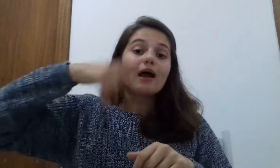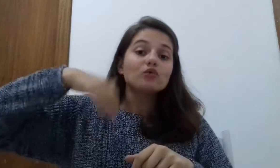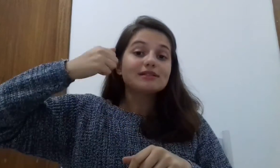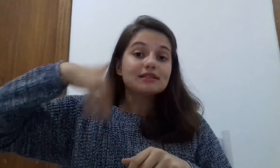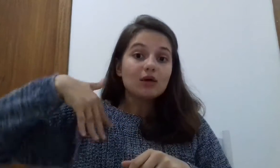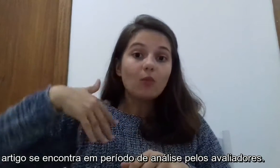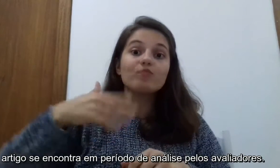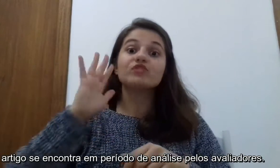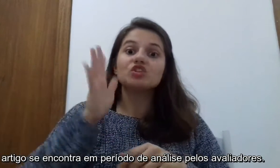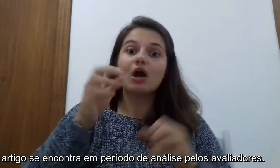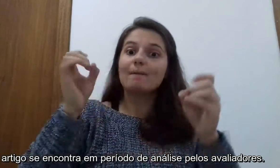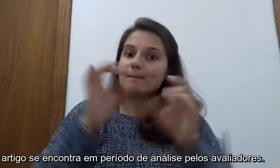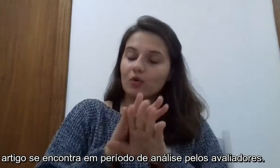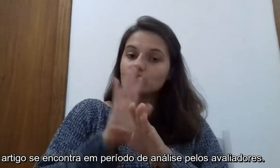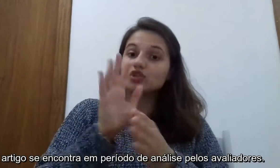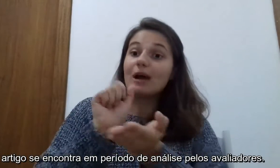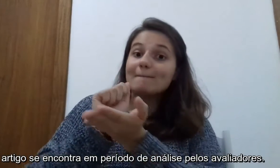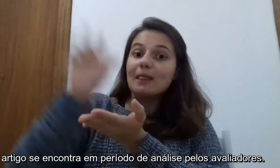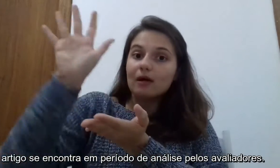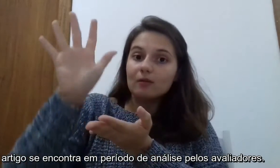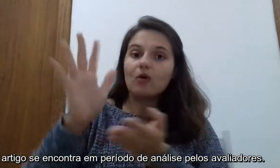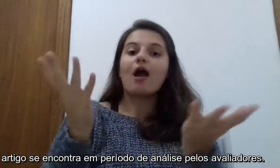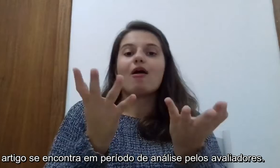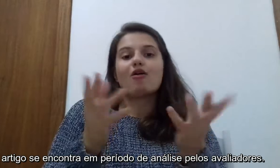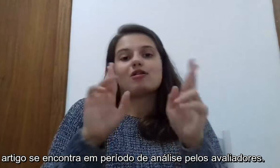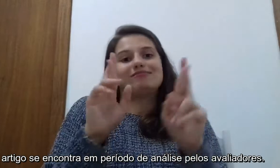O artigo se encontra em período de análise pelos avaliadores.